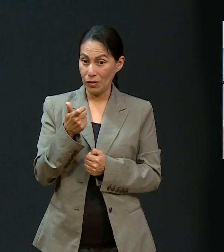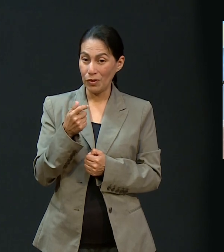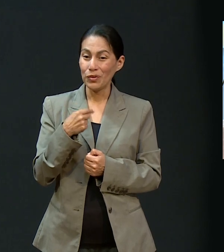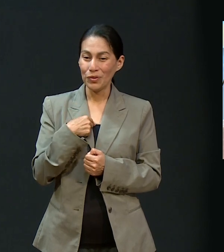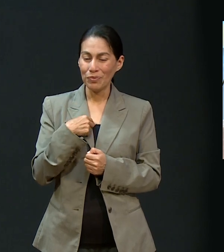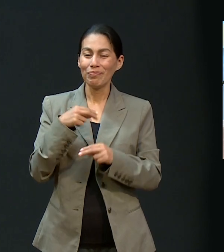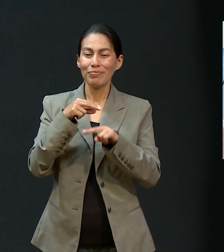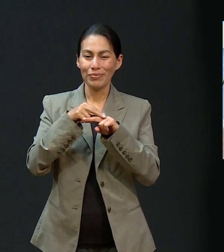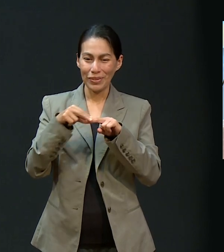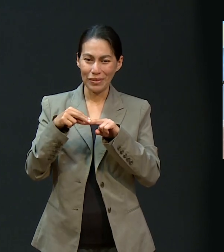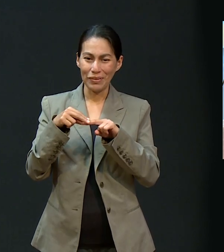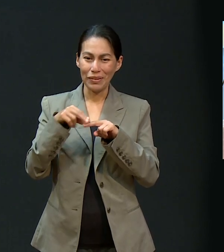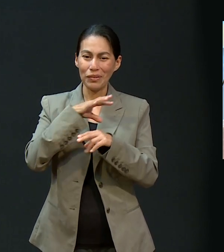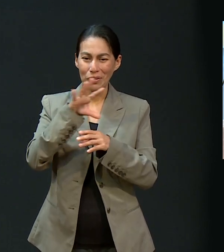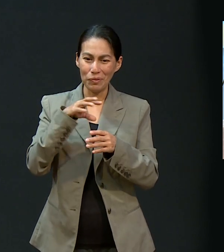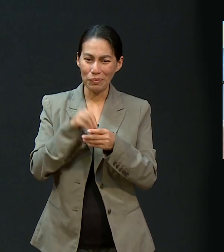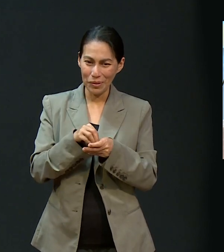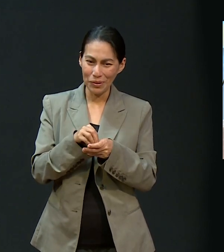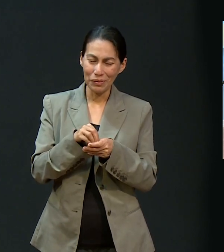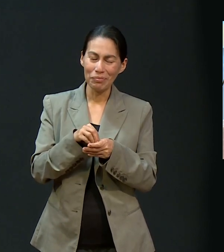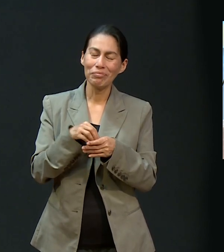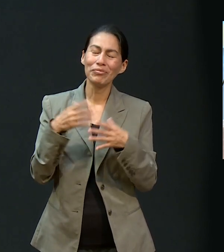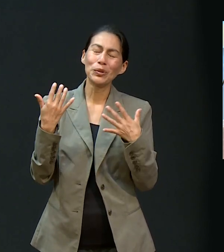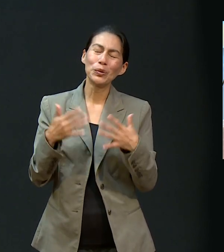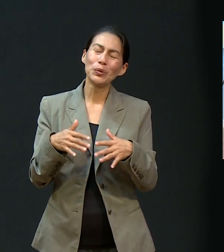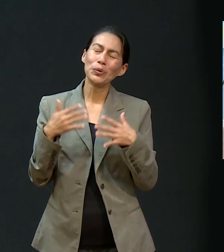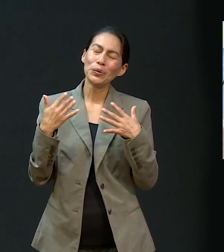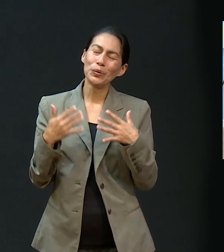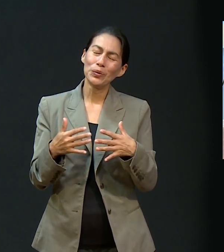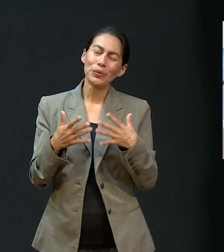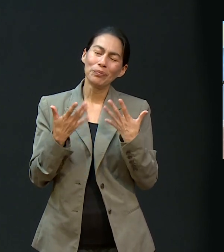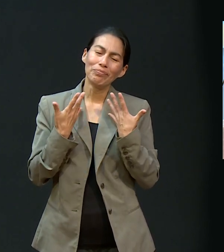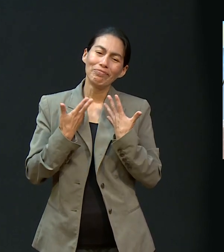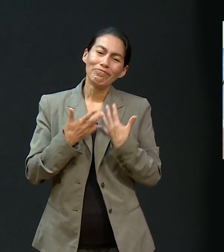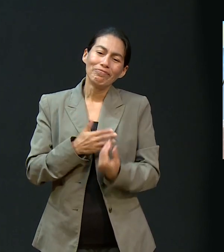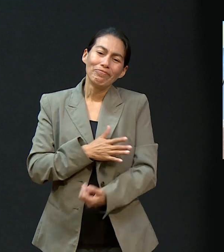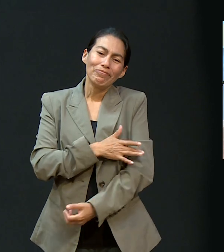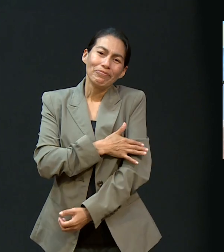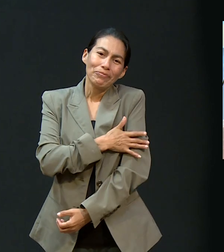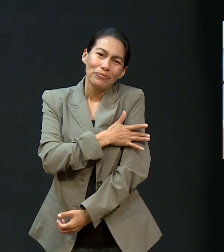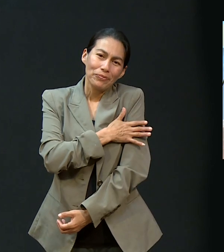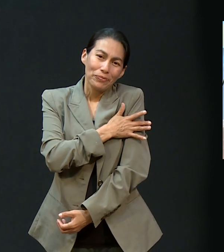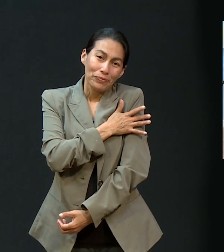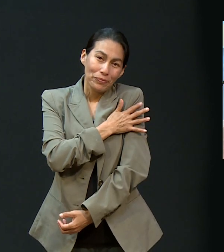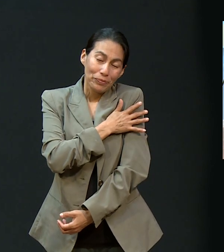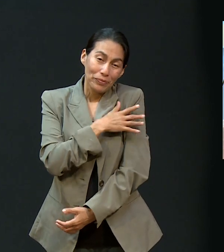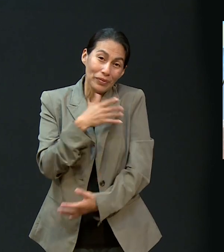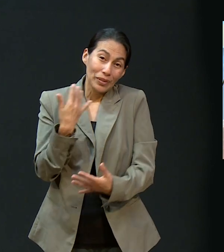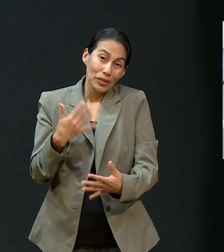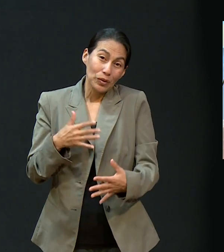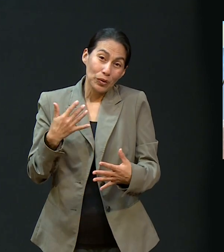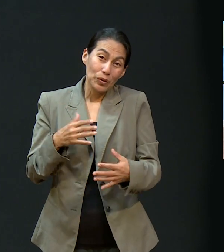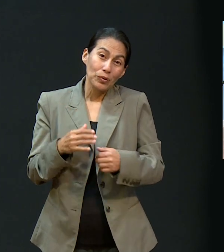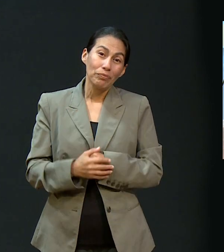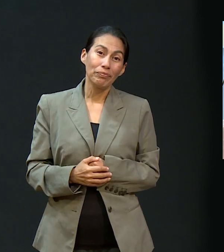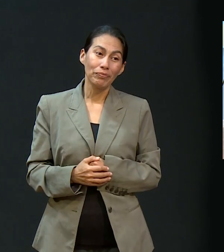Y era justo el dinero que yo necesitaba para comprar mi boleto. Amén. Gloria a Dios.